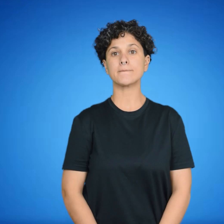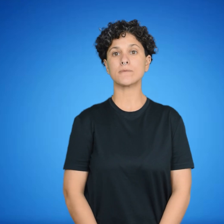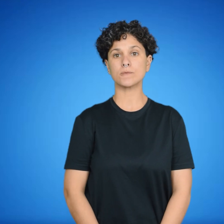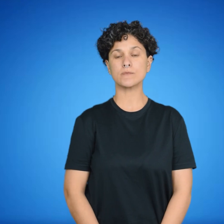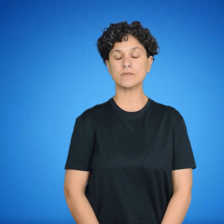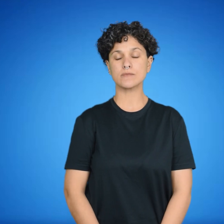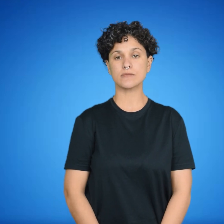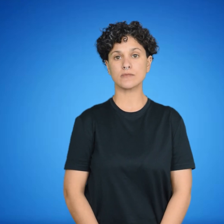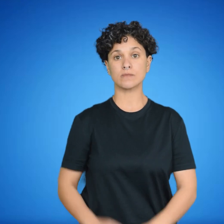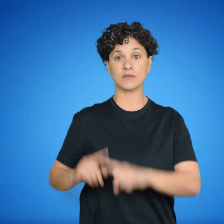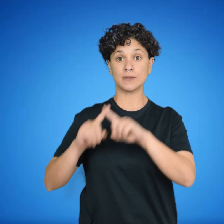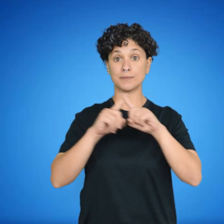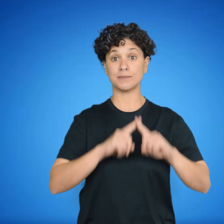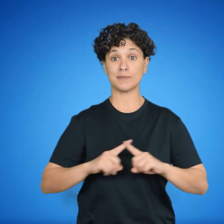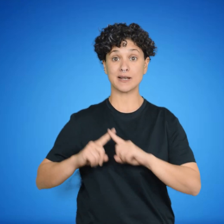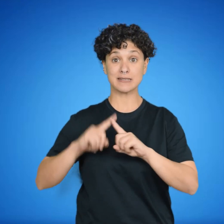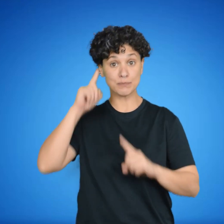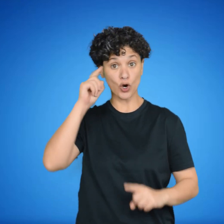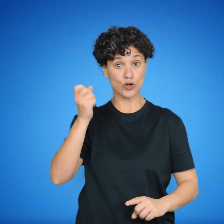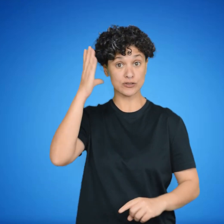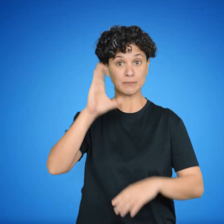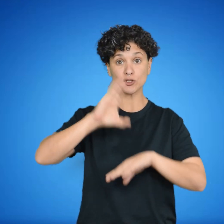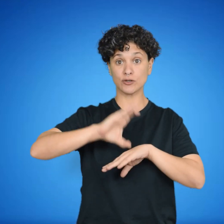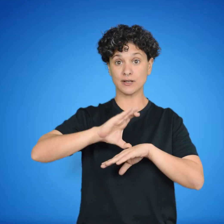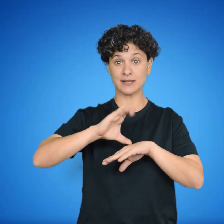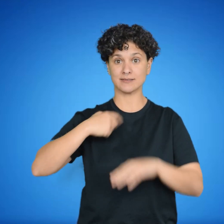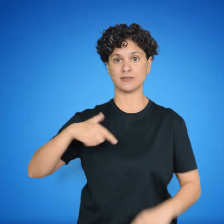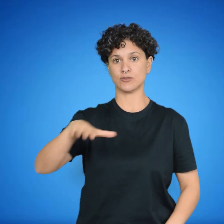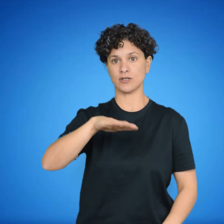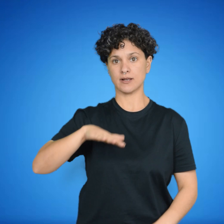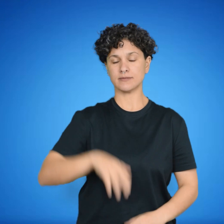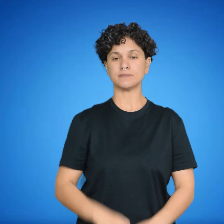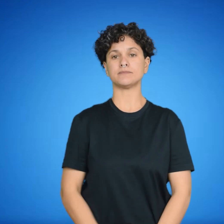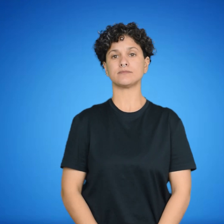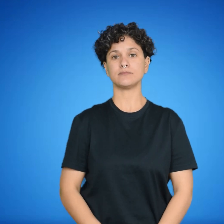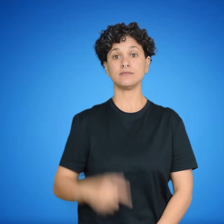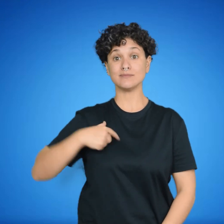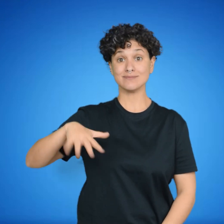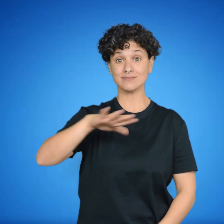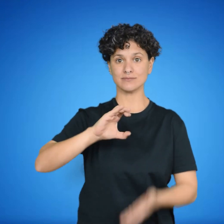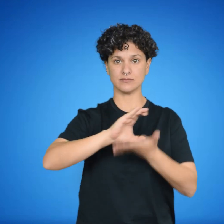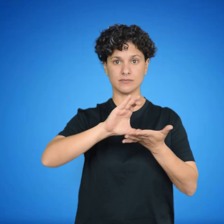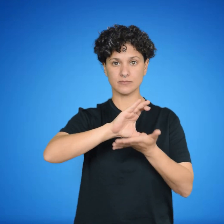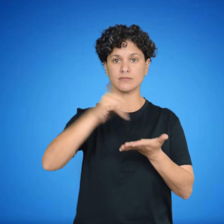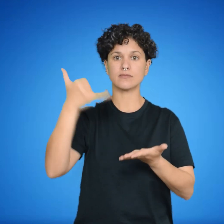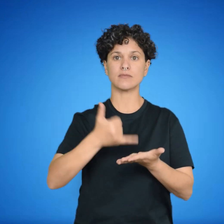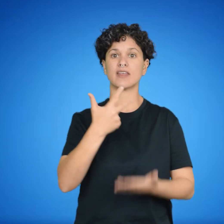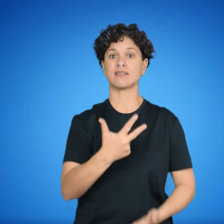Clases sociales según el marxismo La visión del marxismo de la sociedad capitalista supo